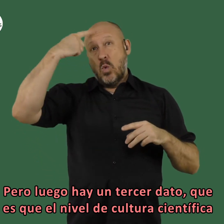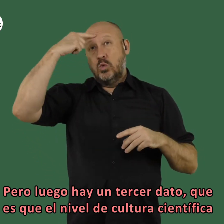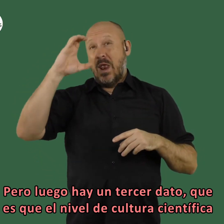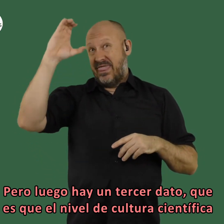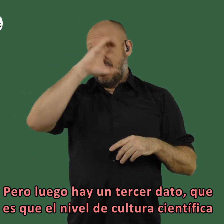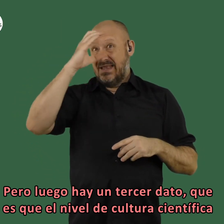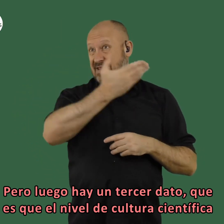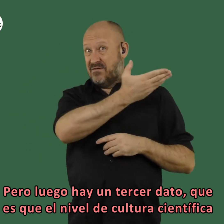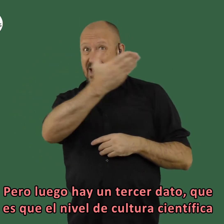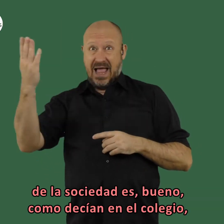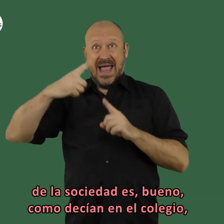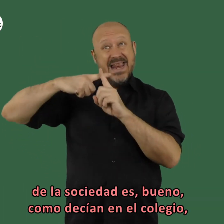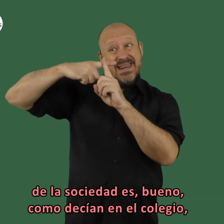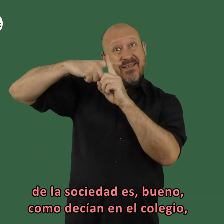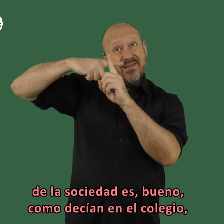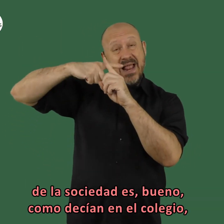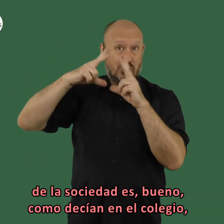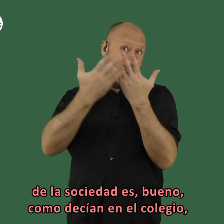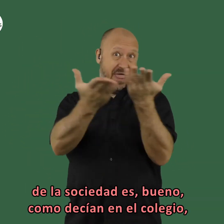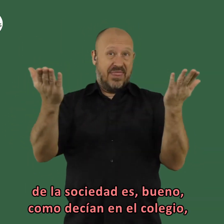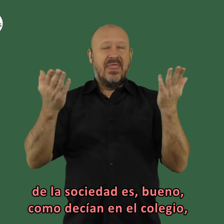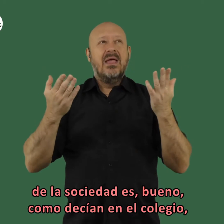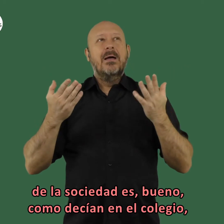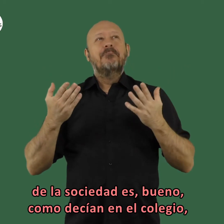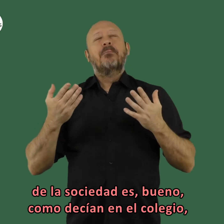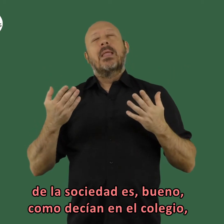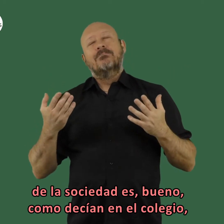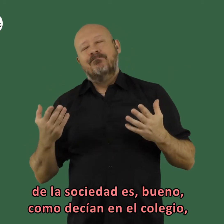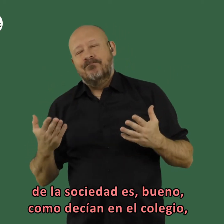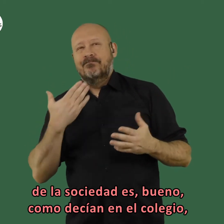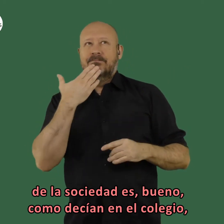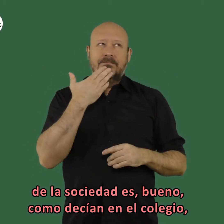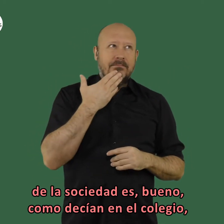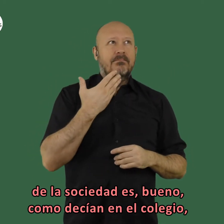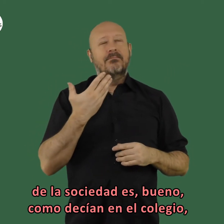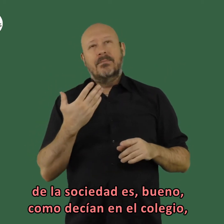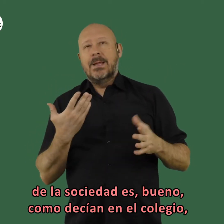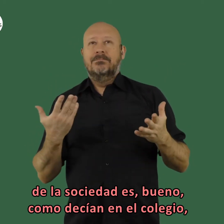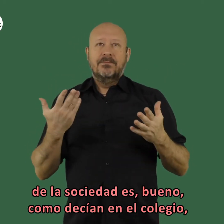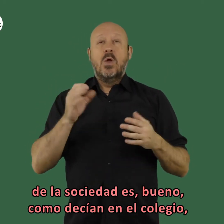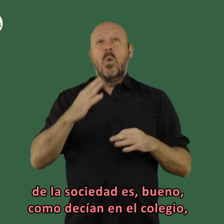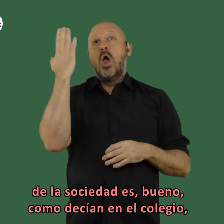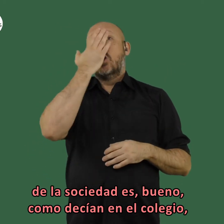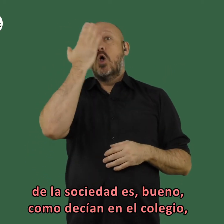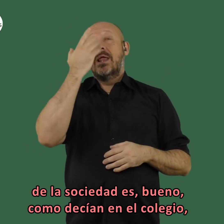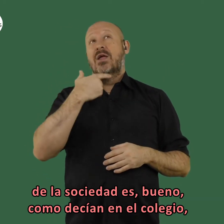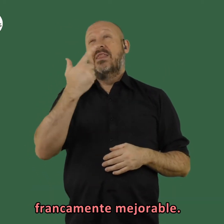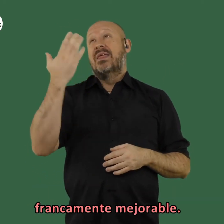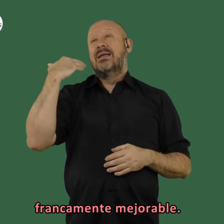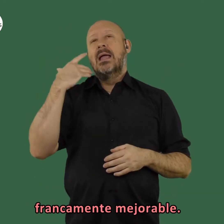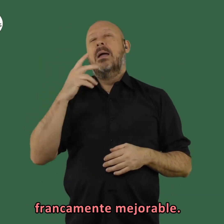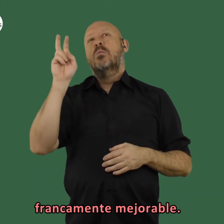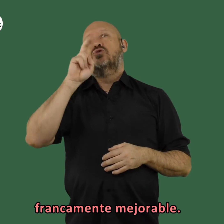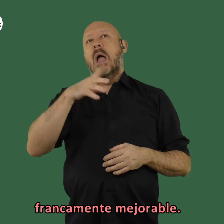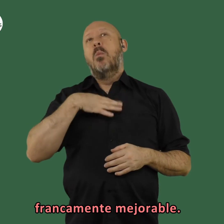es que el nivel de cultura científica de la sociedad es bueno como decían en el colegio